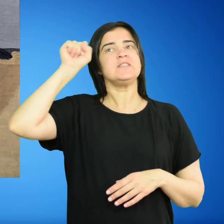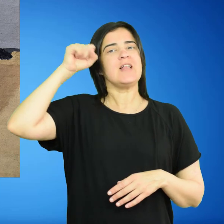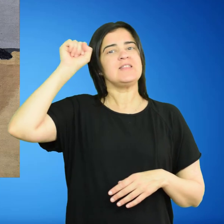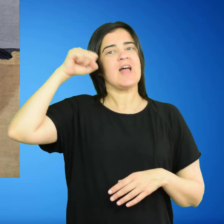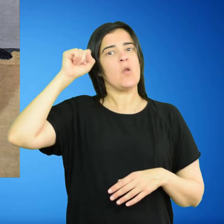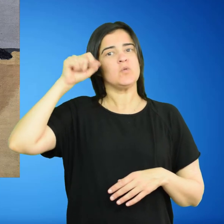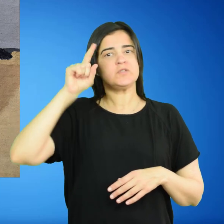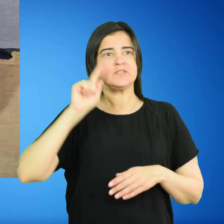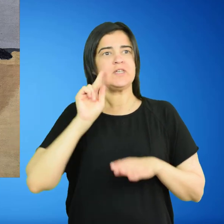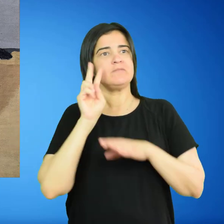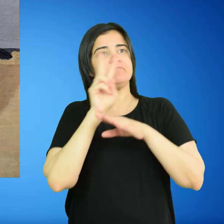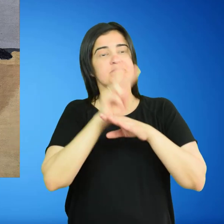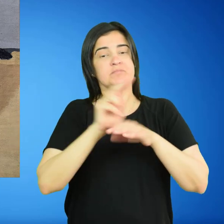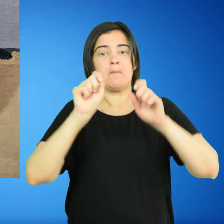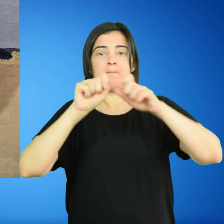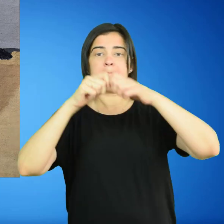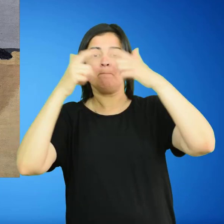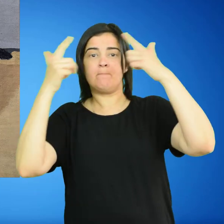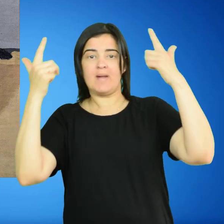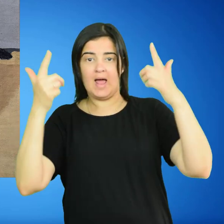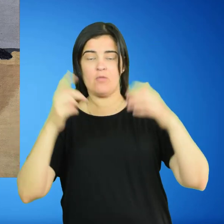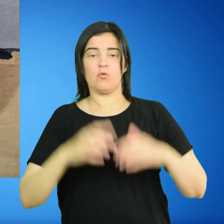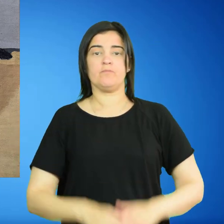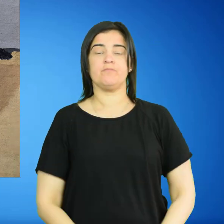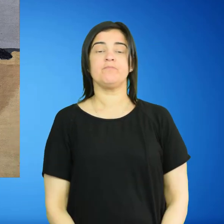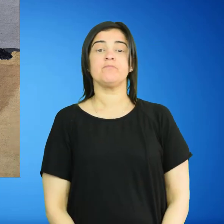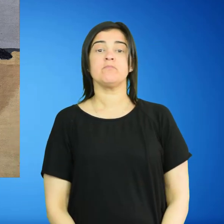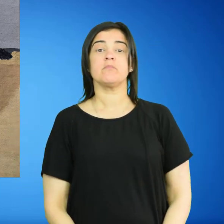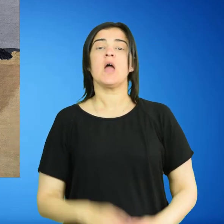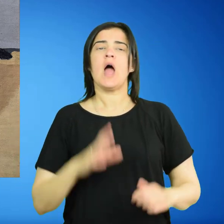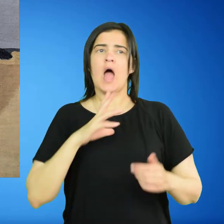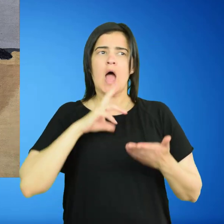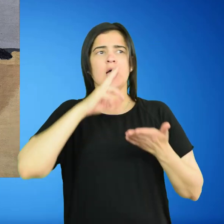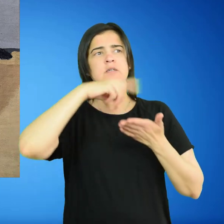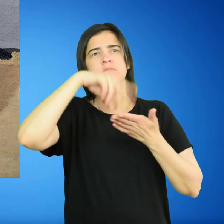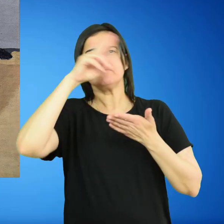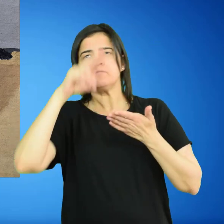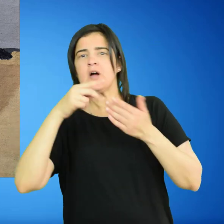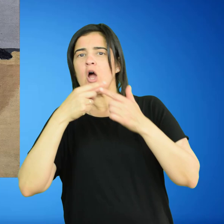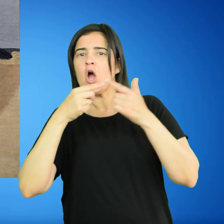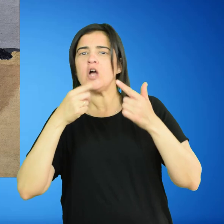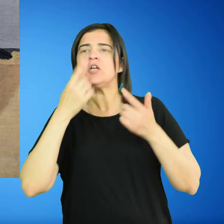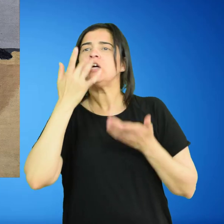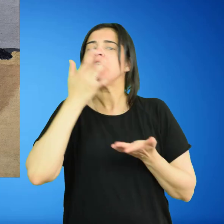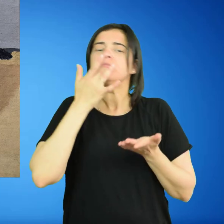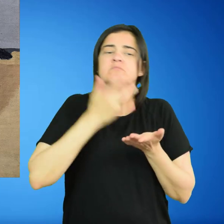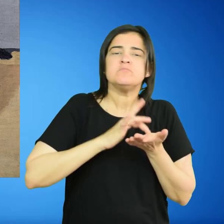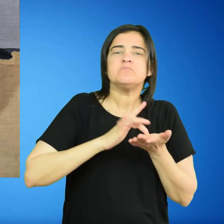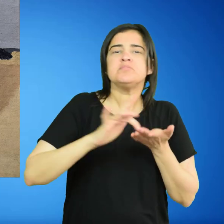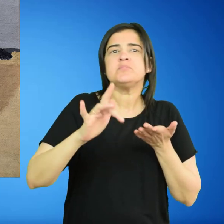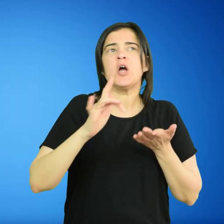la Barra de Santa Lucía, el Prado. Realiza paisajes solitarios,